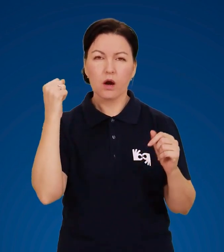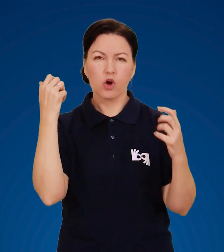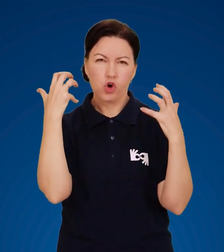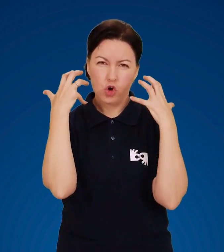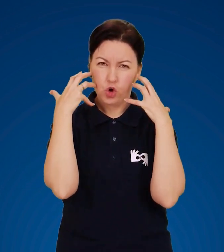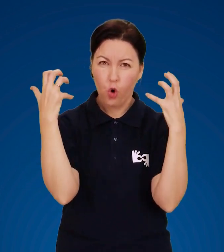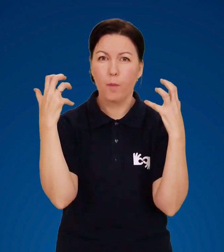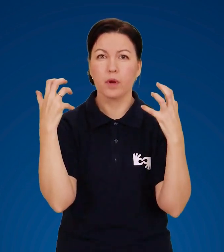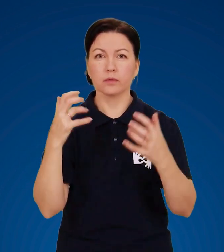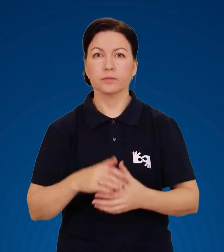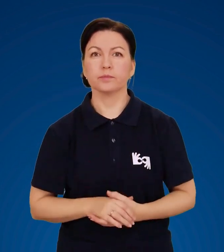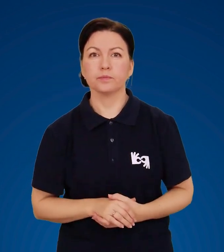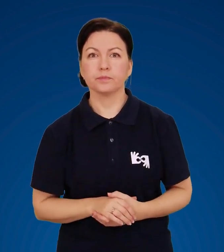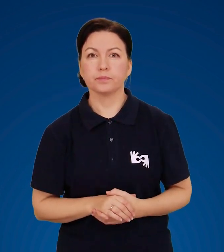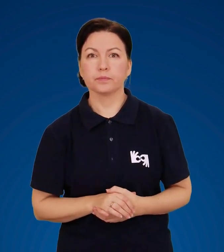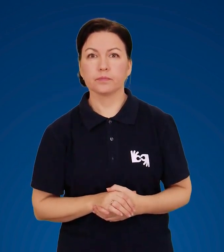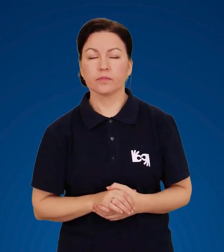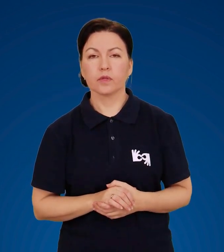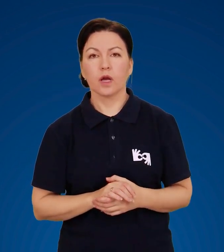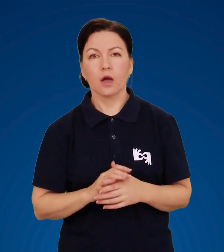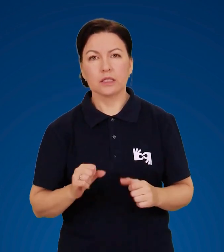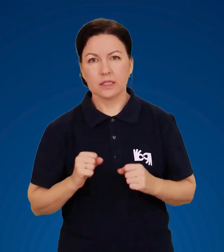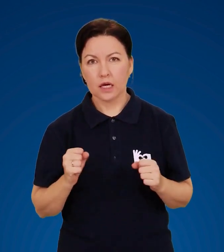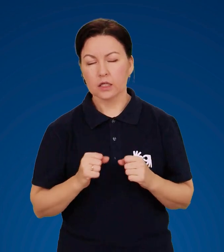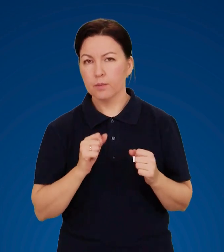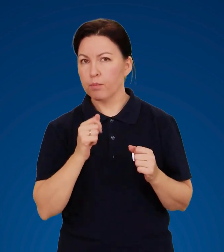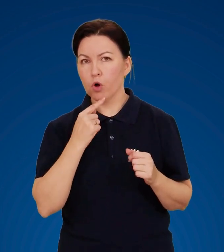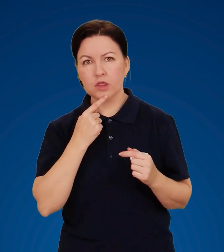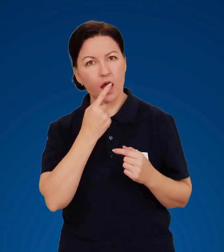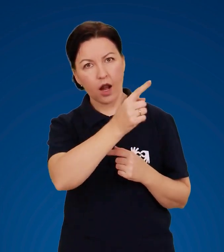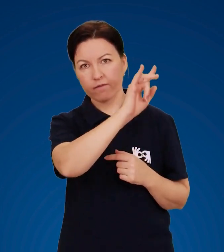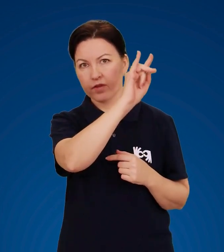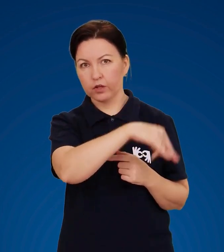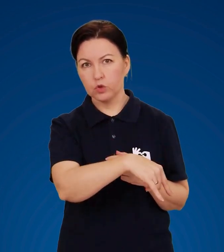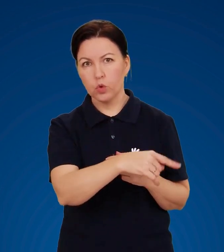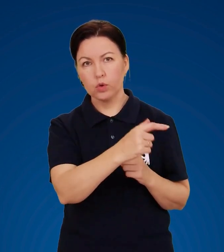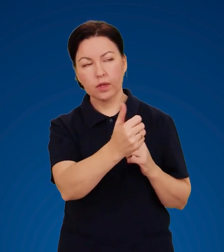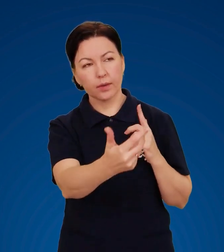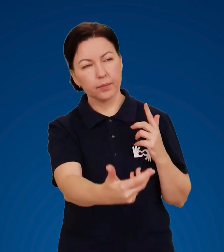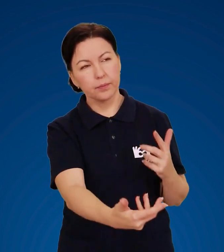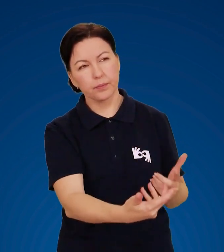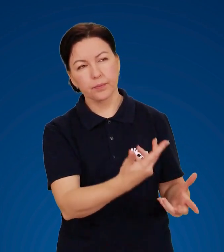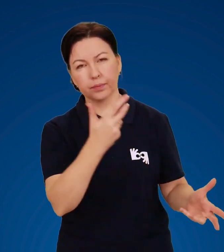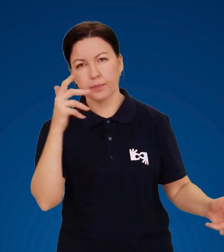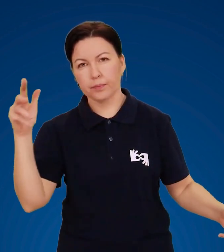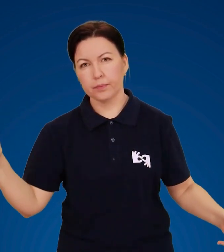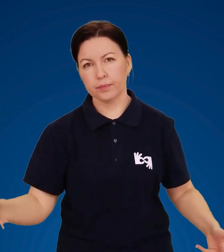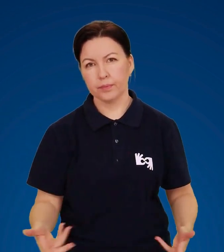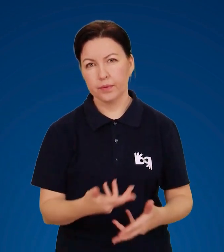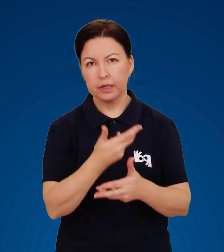ударах грому. Перебувайте подалі від вікон, де можливі протяги,